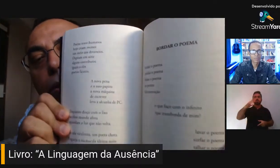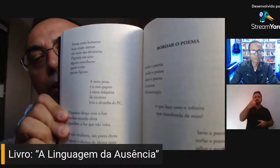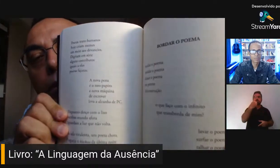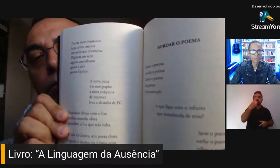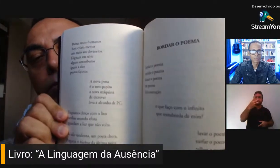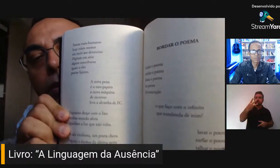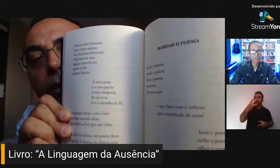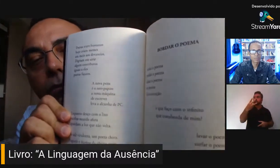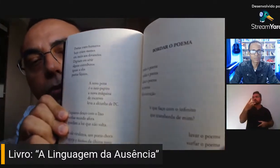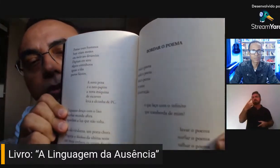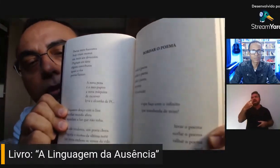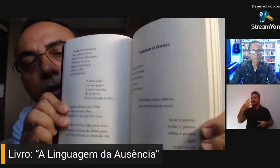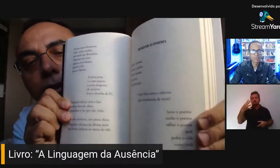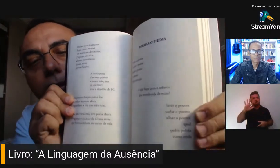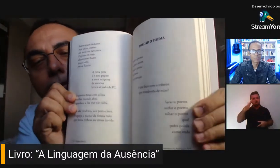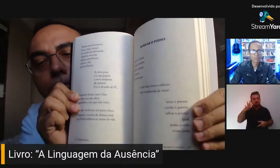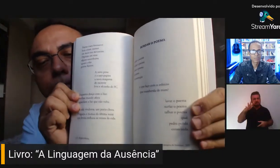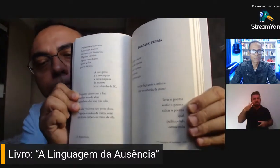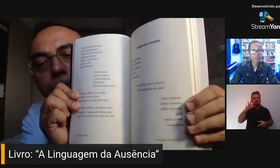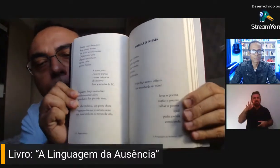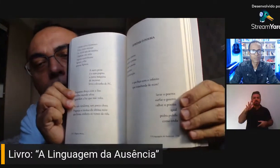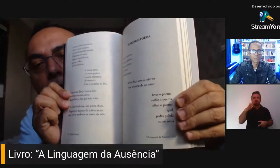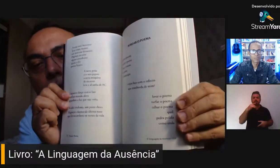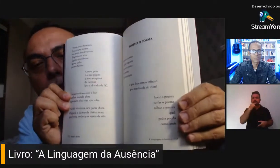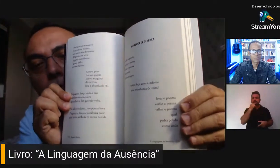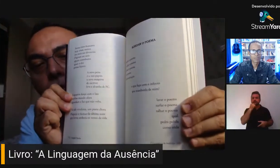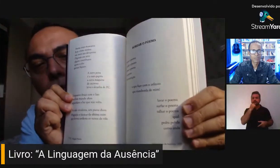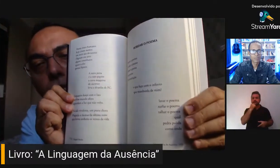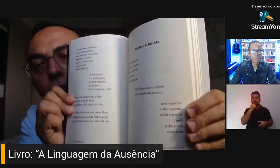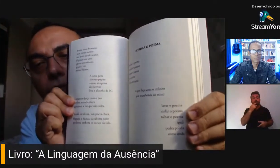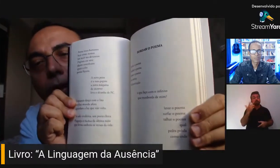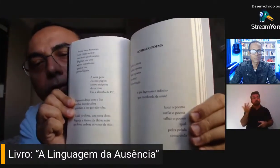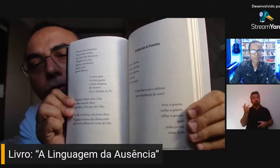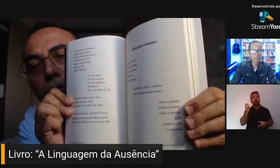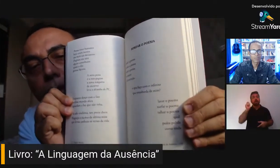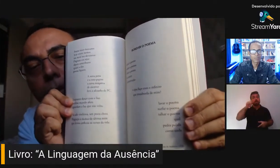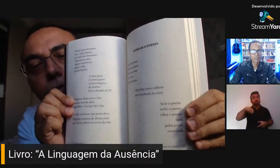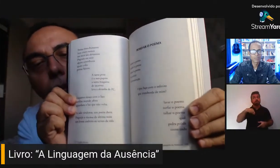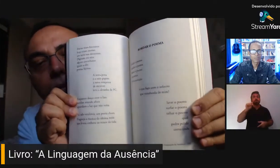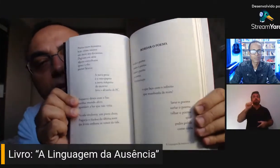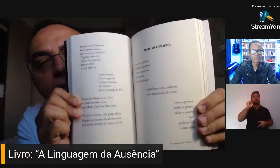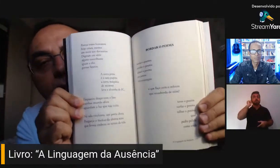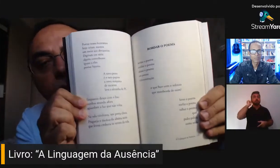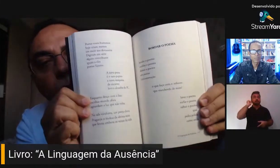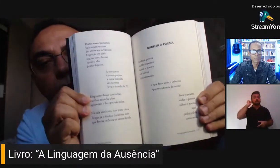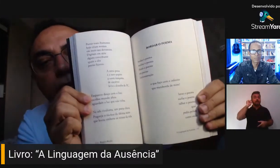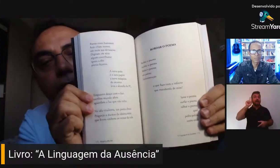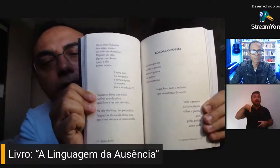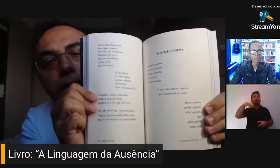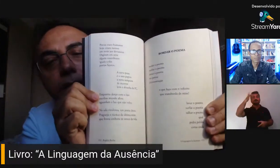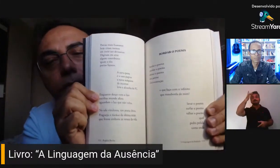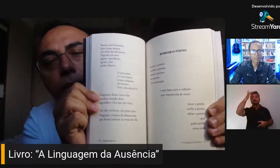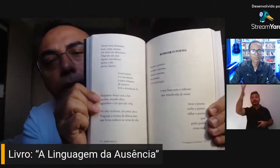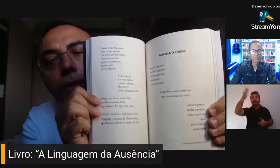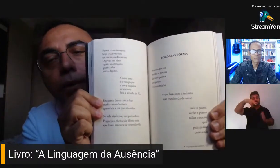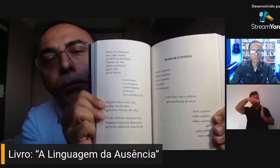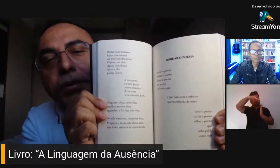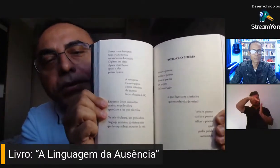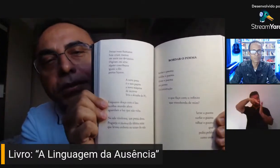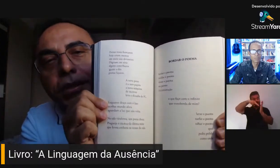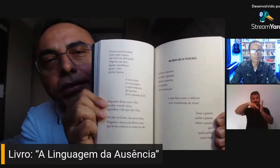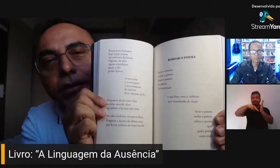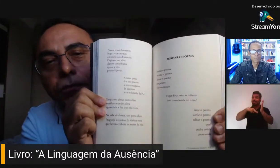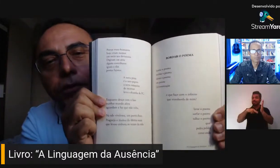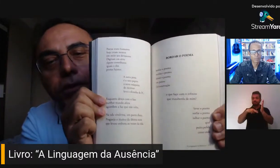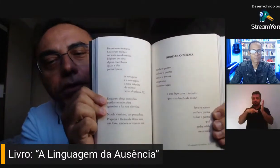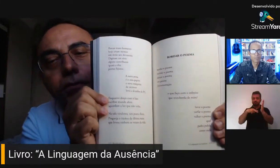escolhido. Então, você tem muito facilmente o acesso ao que está escrito. Não